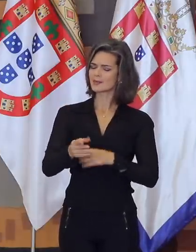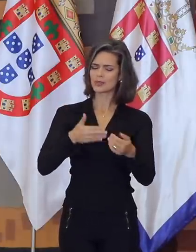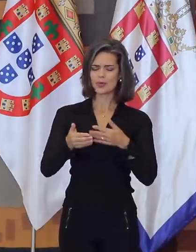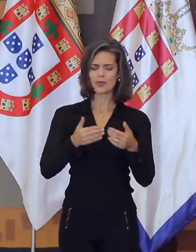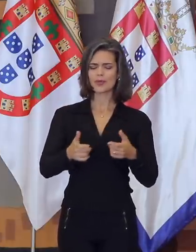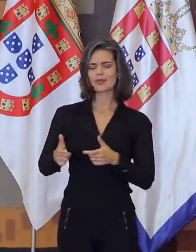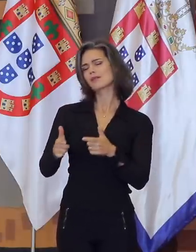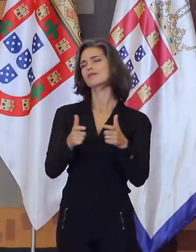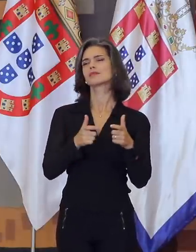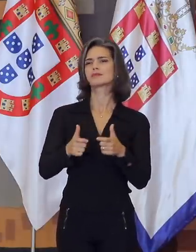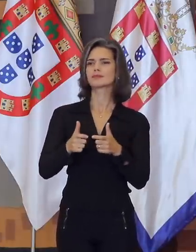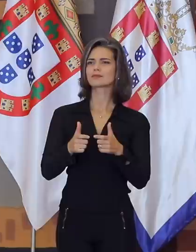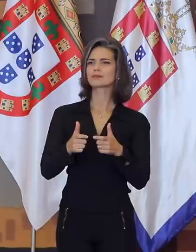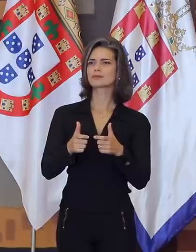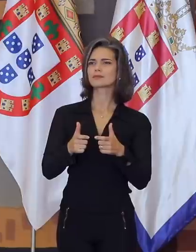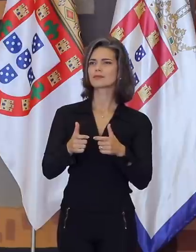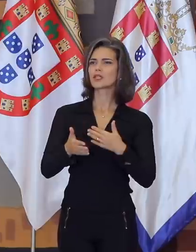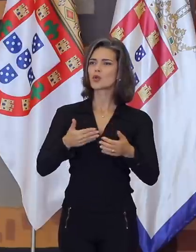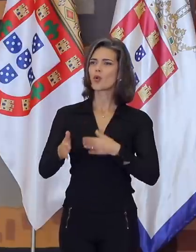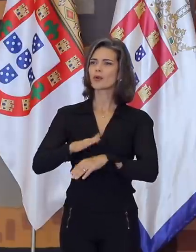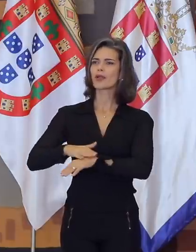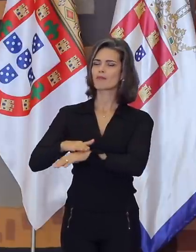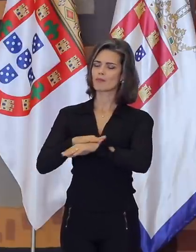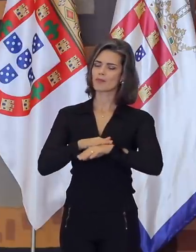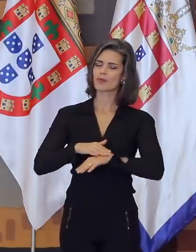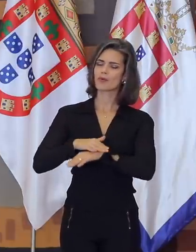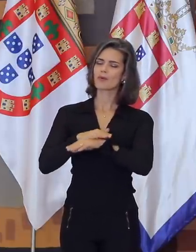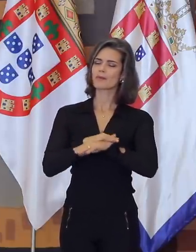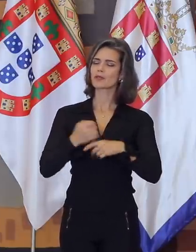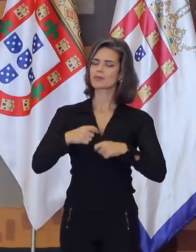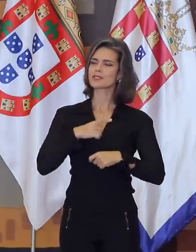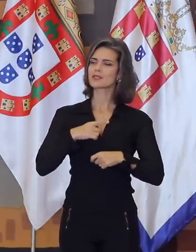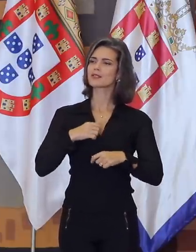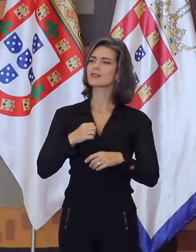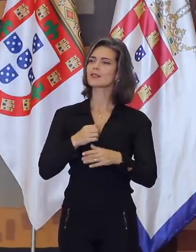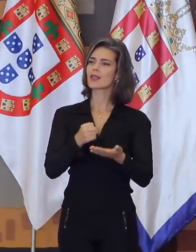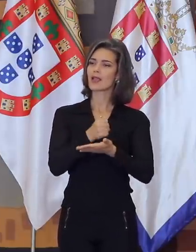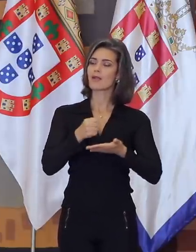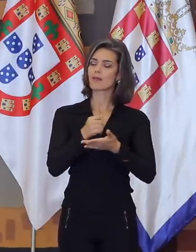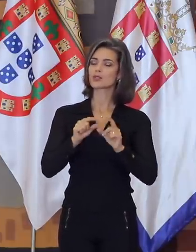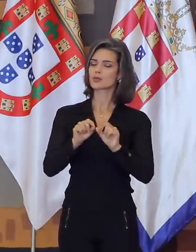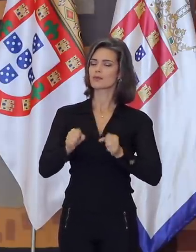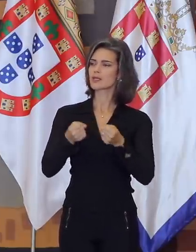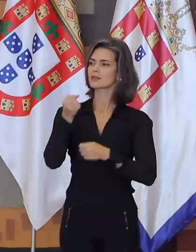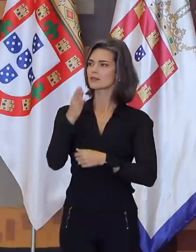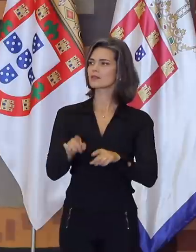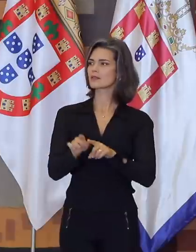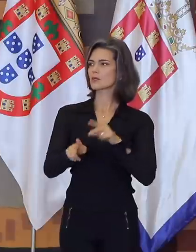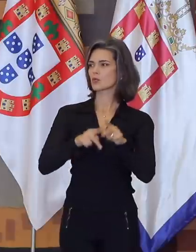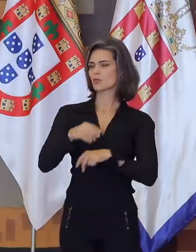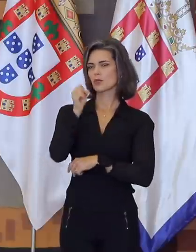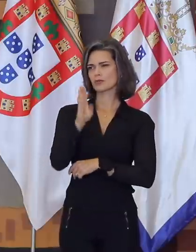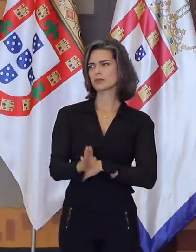circunstância pautados pelo princípio básico que nos rege, a defesa do Brasil e dos brasileiros.